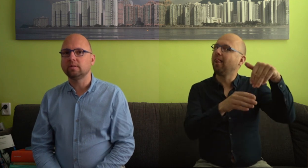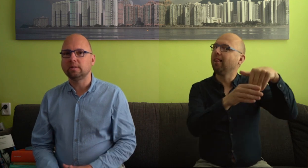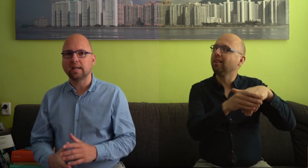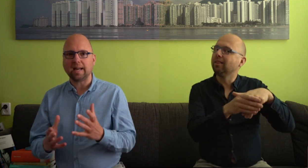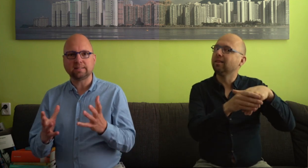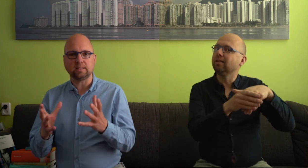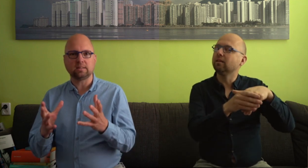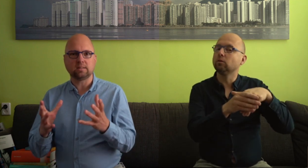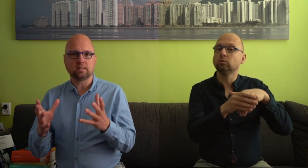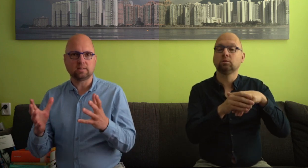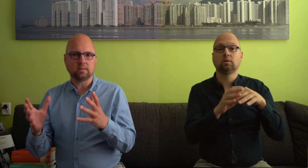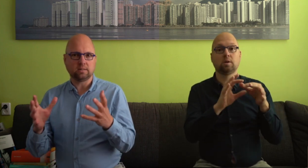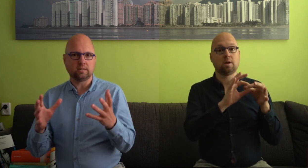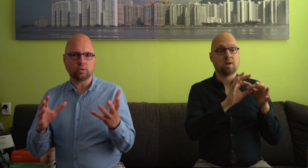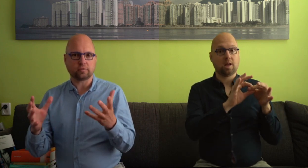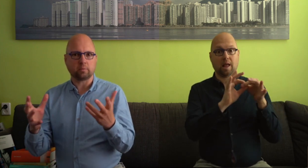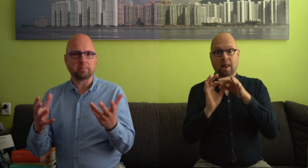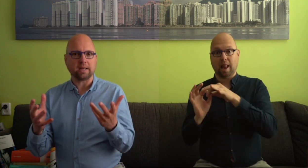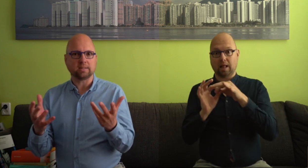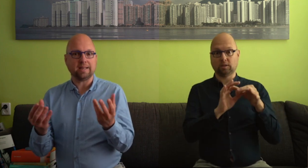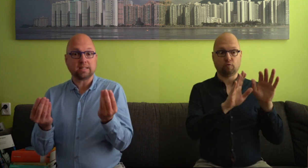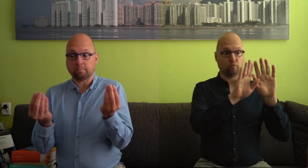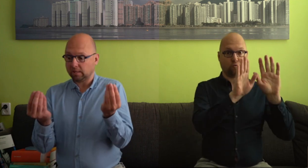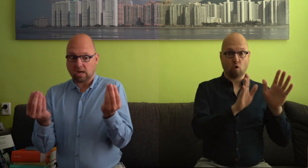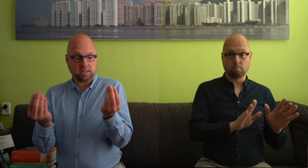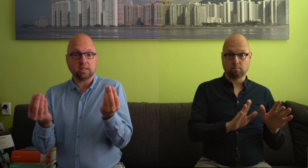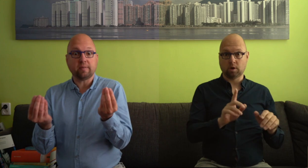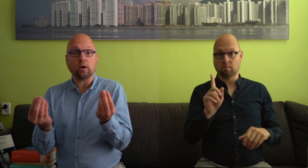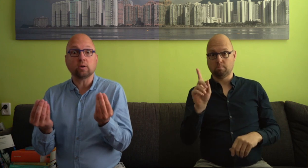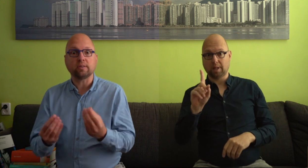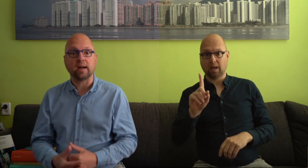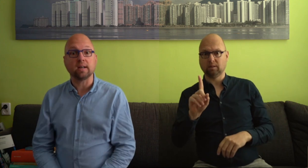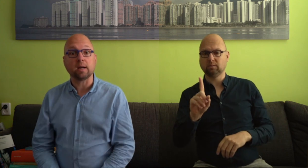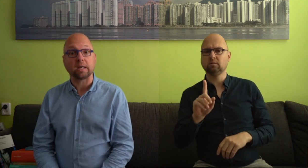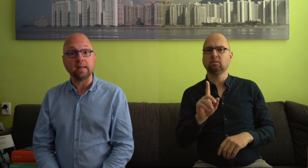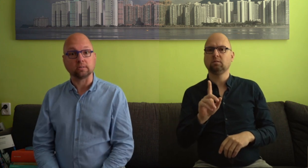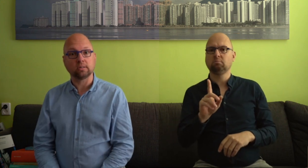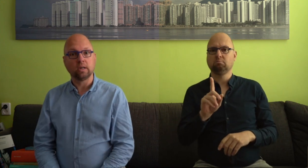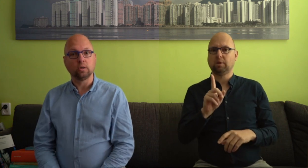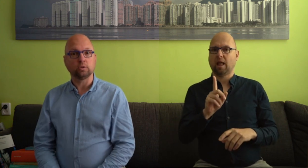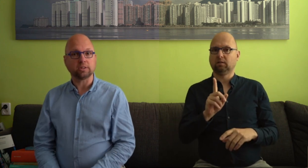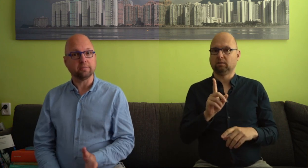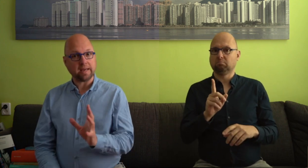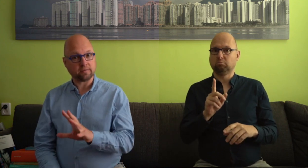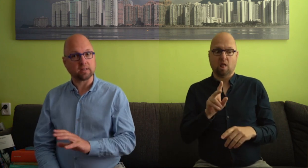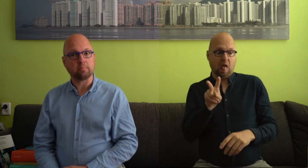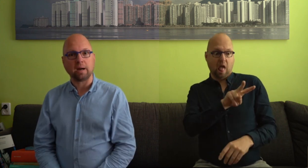Die relatie tussen vorm en betekenis die is er pas als je die twee ook daadwerkelijk hebt geleerd. Dus als je weet wat het gebaar